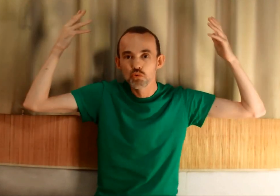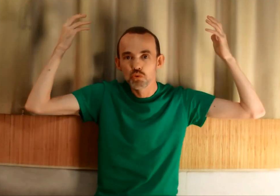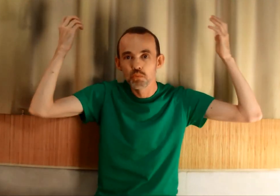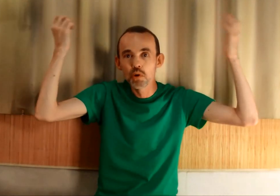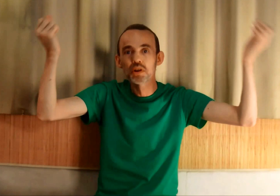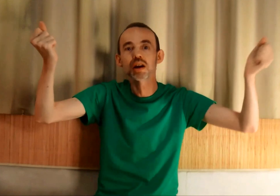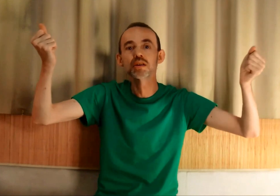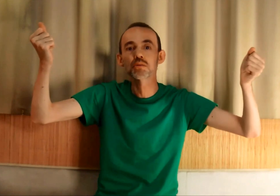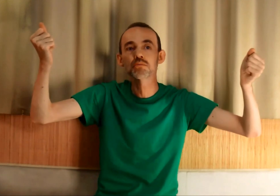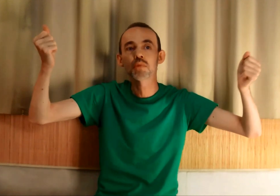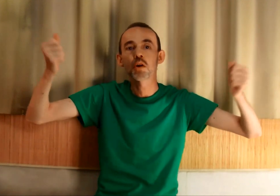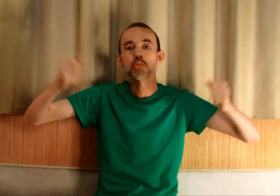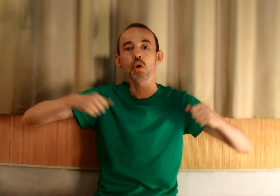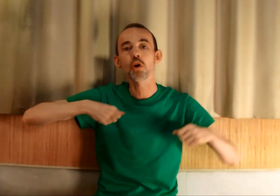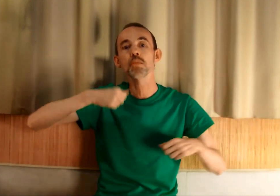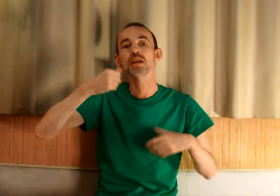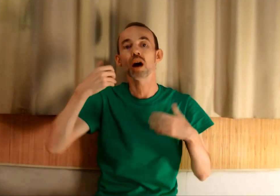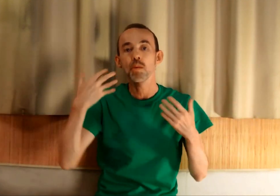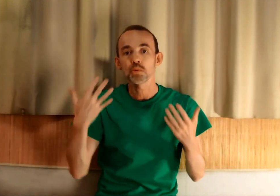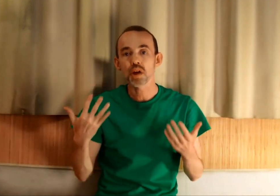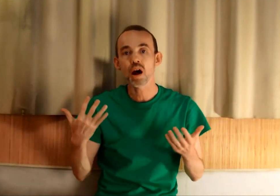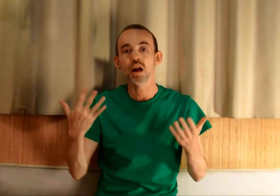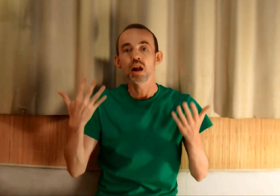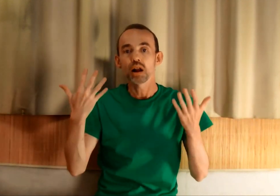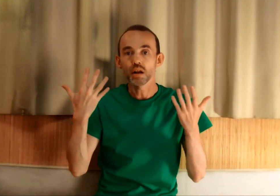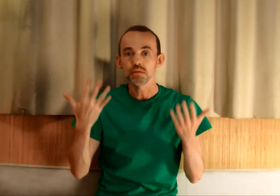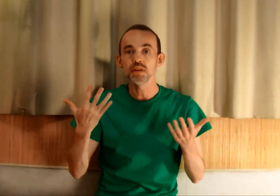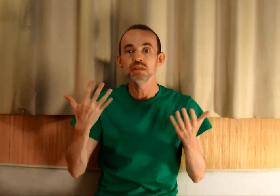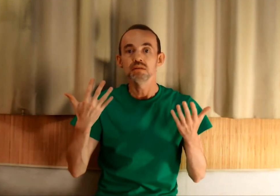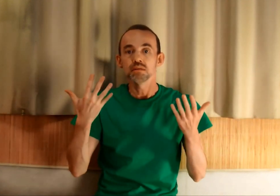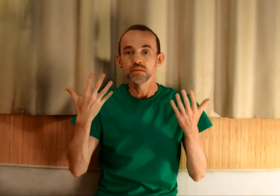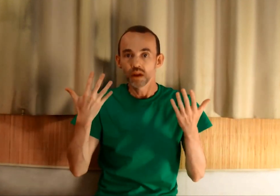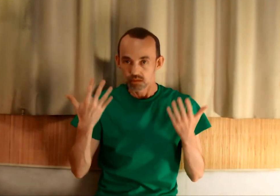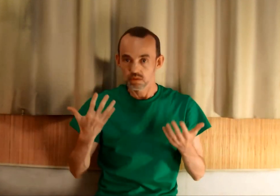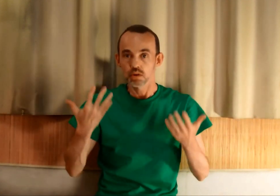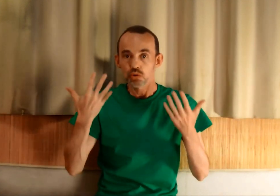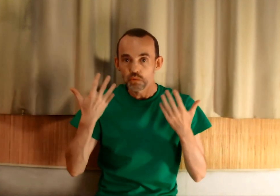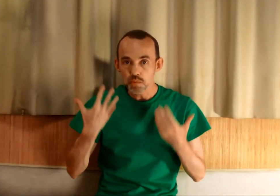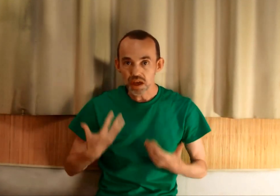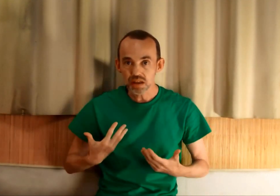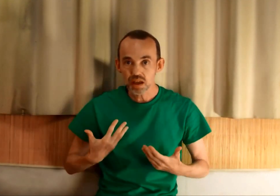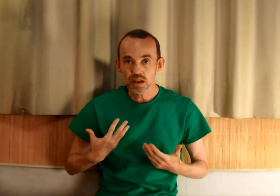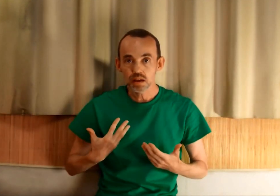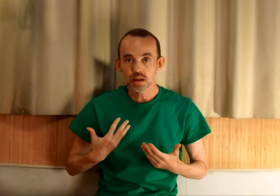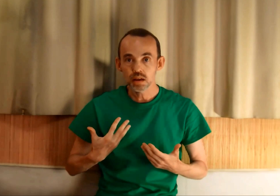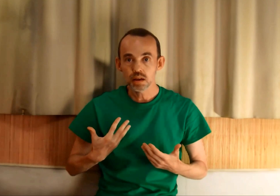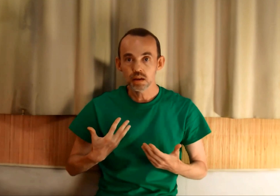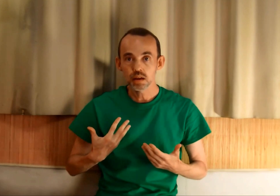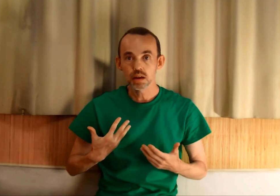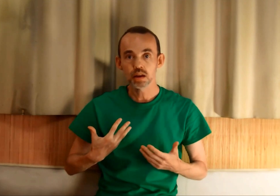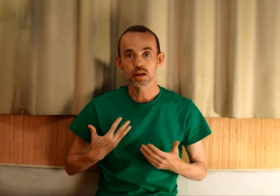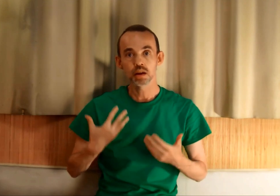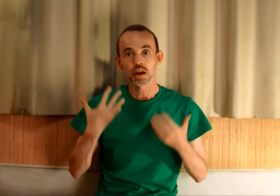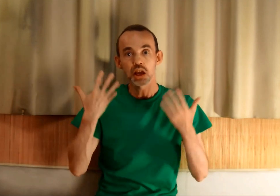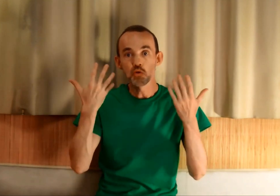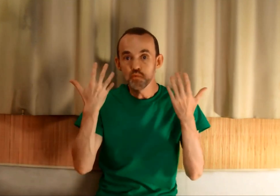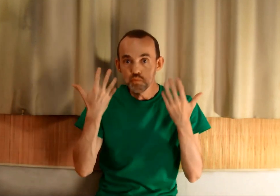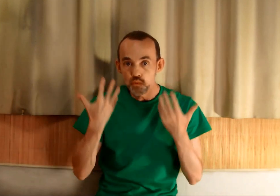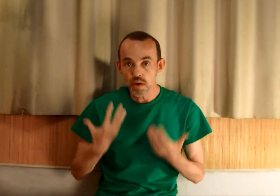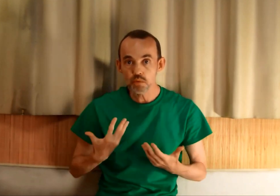ou une bonne raison pour remettre à plus tard la vie que vous méritez et que vous pouvez